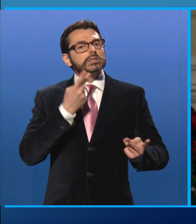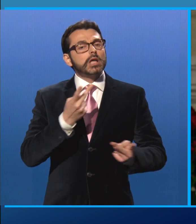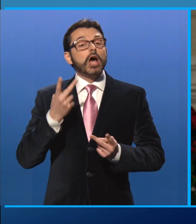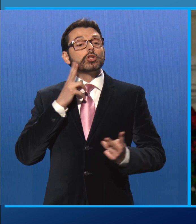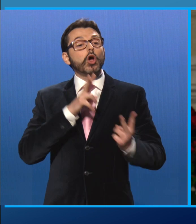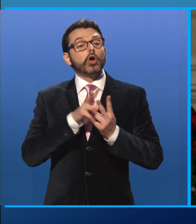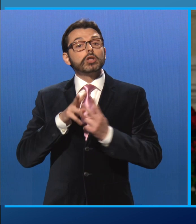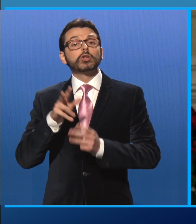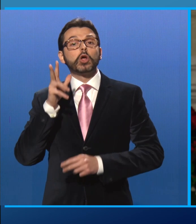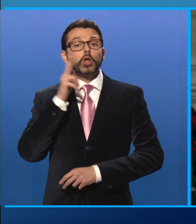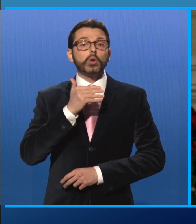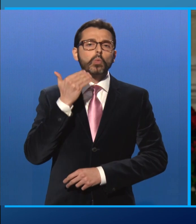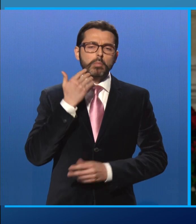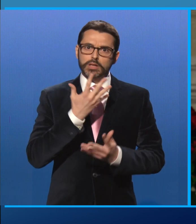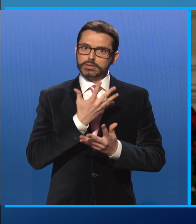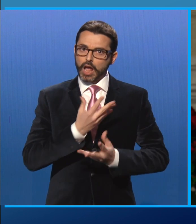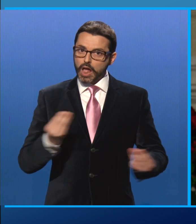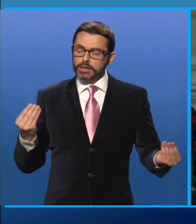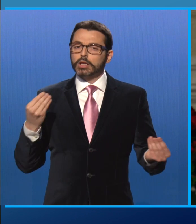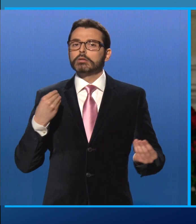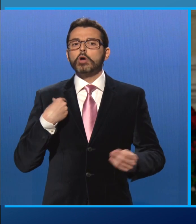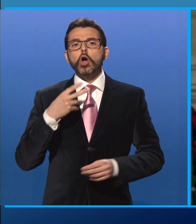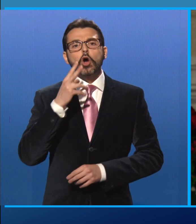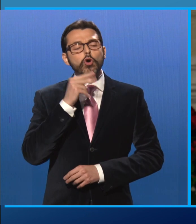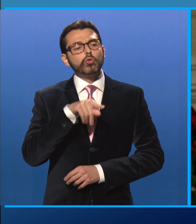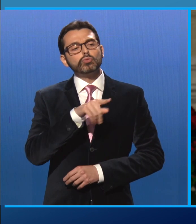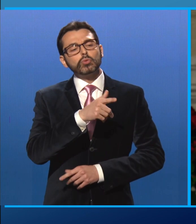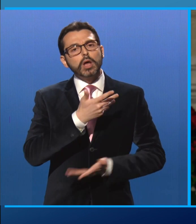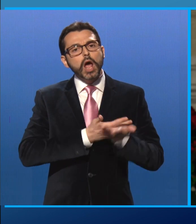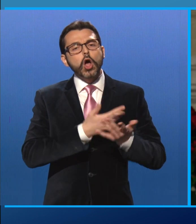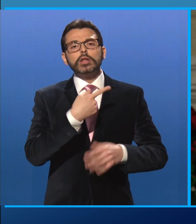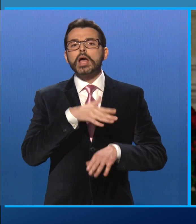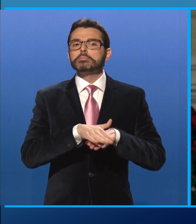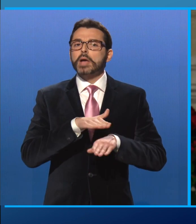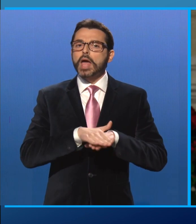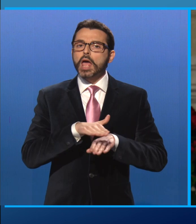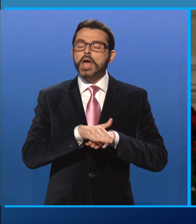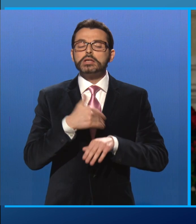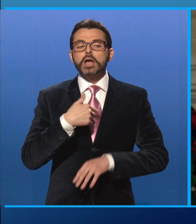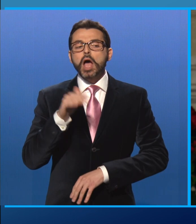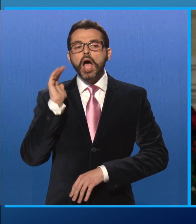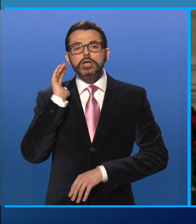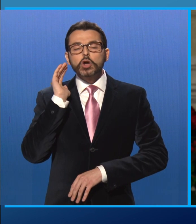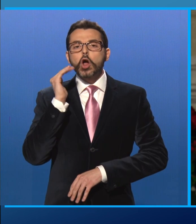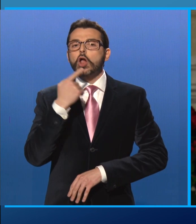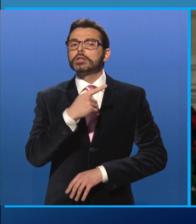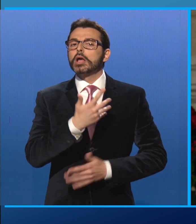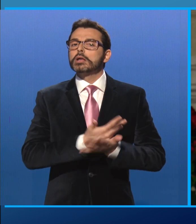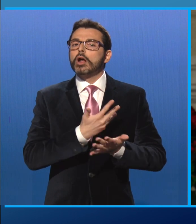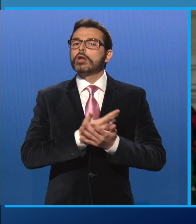tanti uomini. Ho conosciuto le loro esperienze. Ho ascoltato le loro speranze, le loro